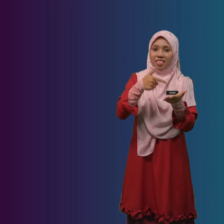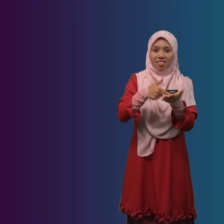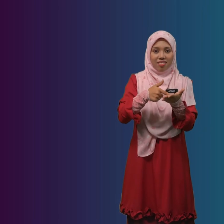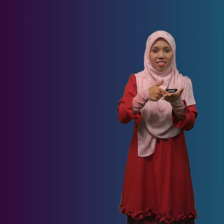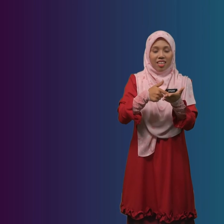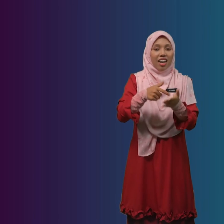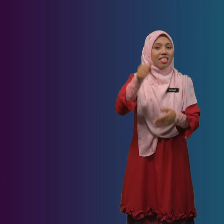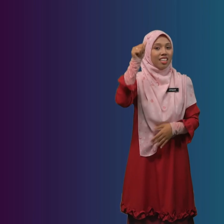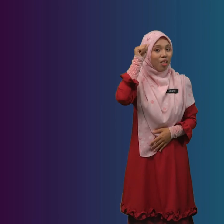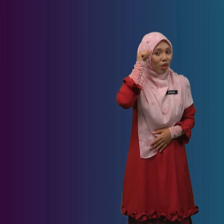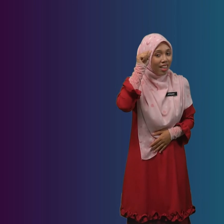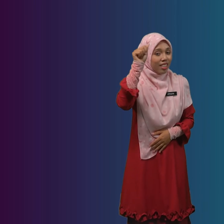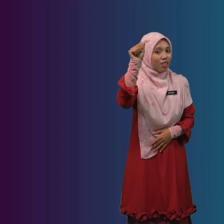Assalamualaikum